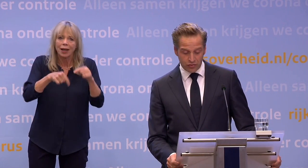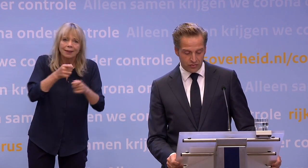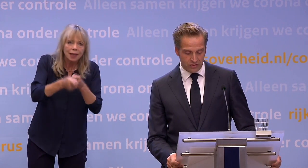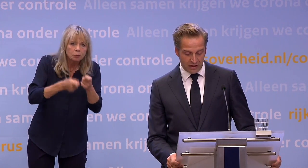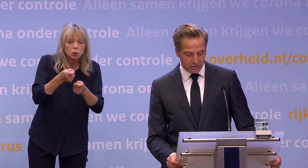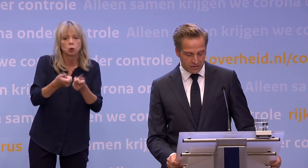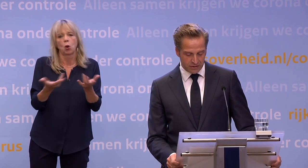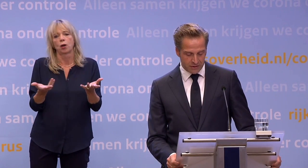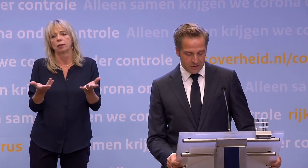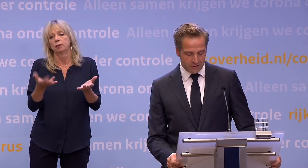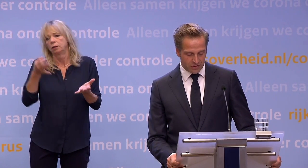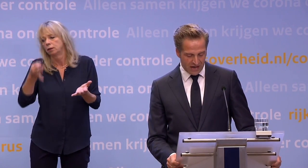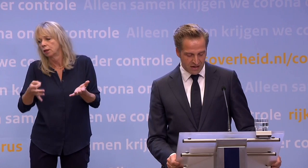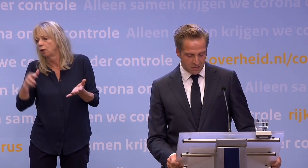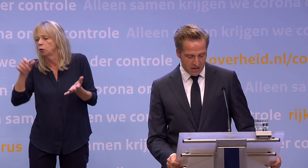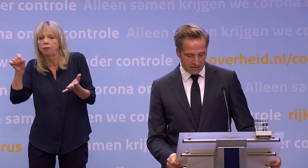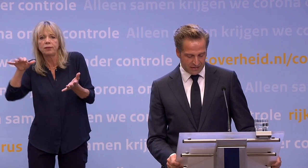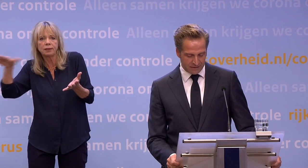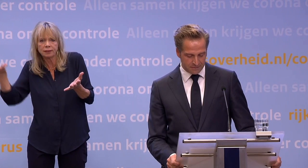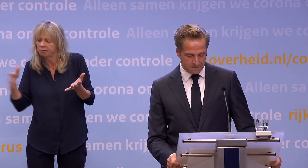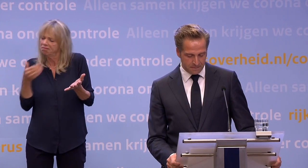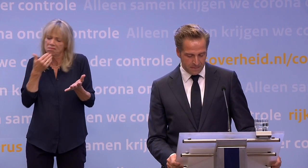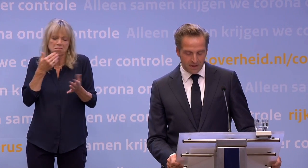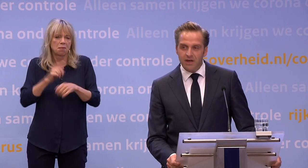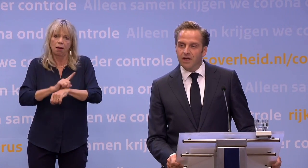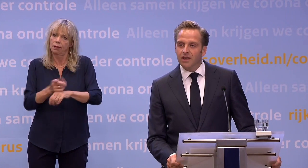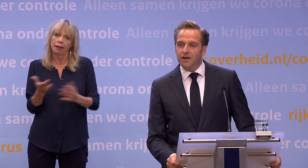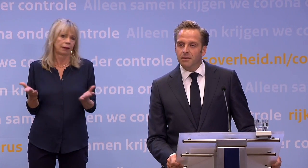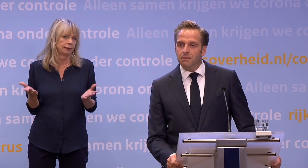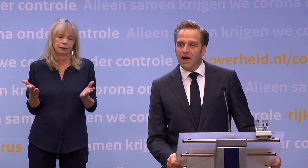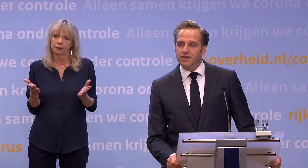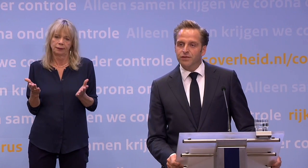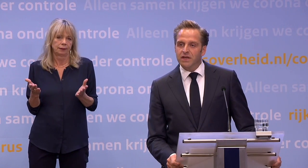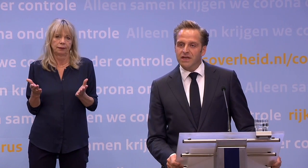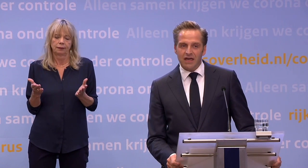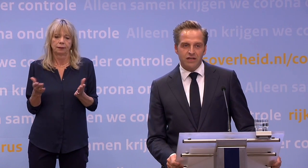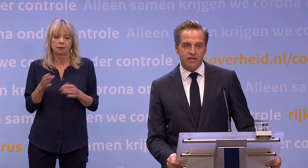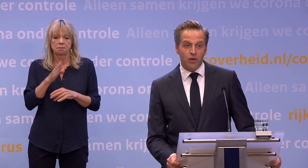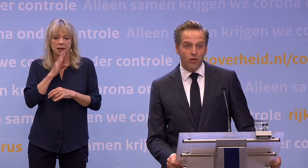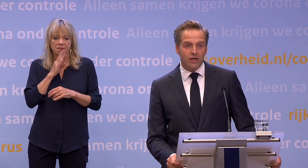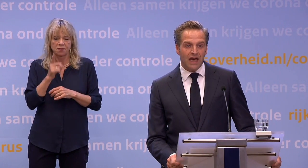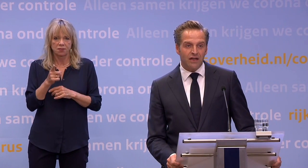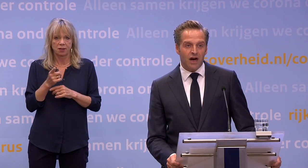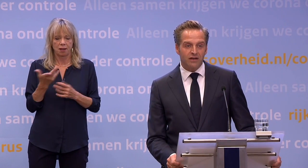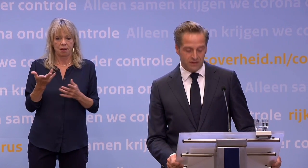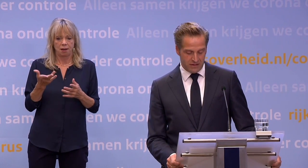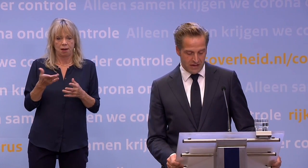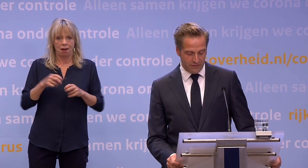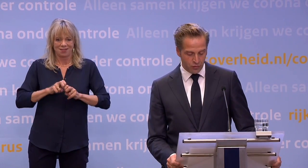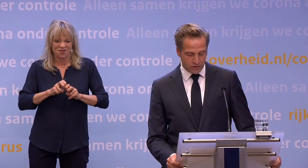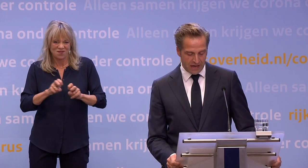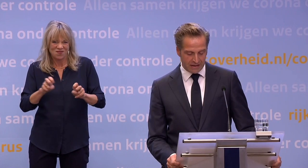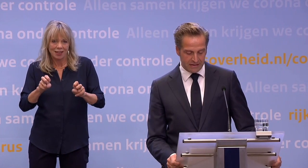thuis, elders. Het was geen gemakkelijke tijd. Maar als het virus ergens ongenadig hard